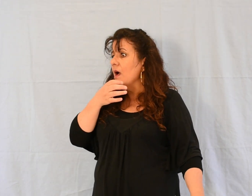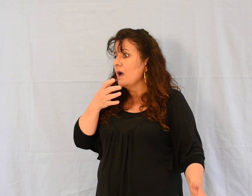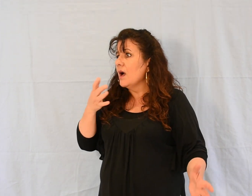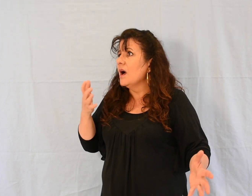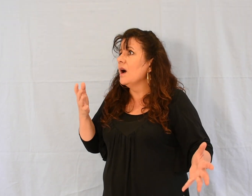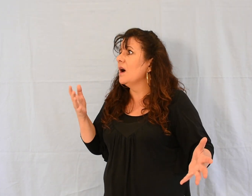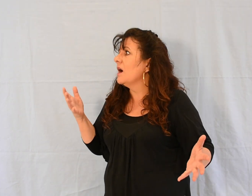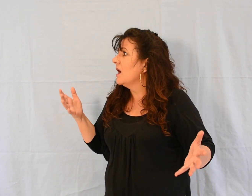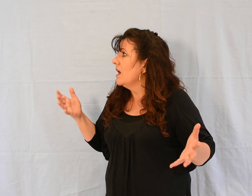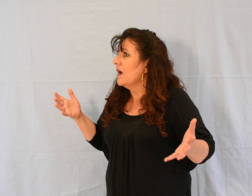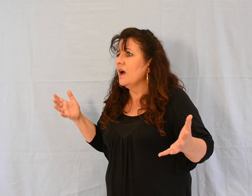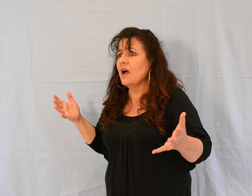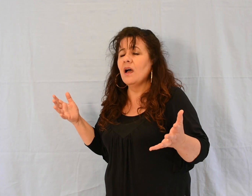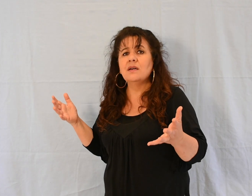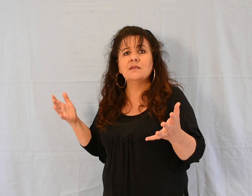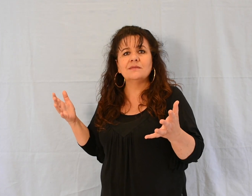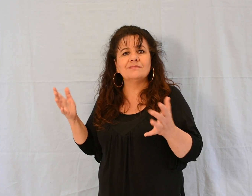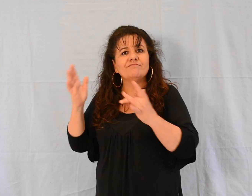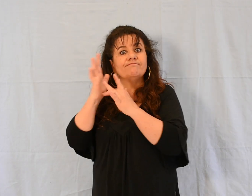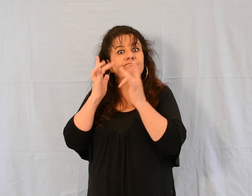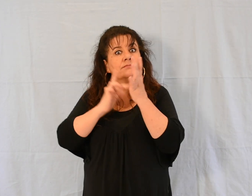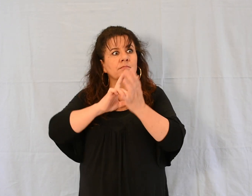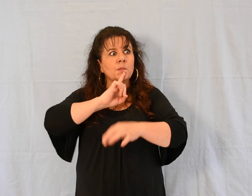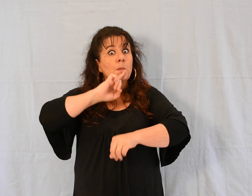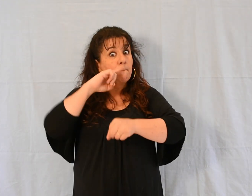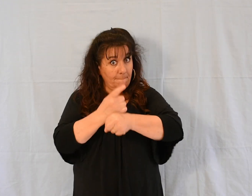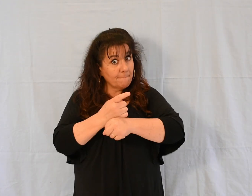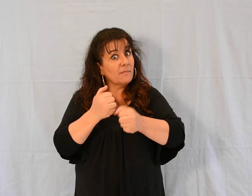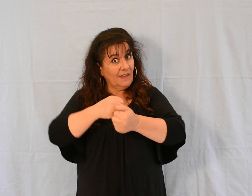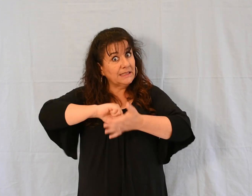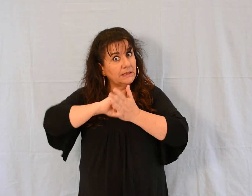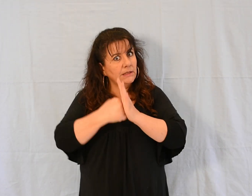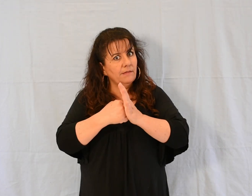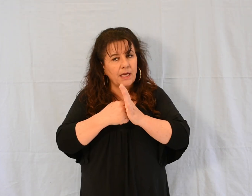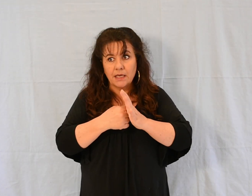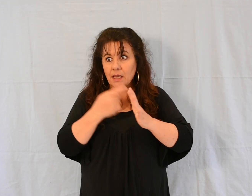et Jésus leur ordonna fermement de ne faire savoir à personne.